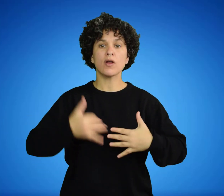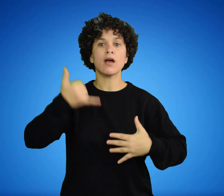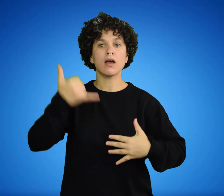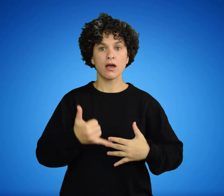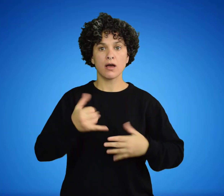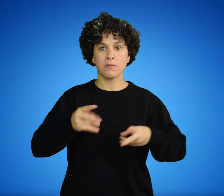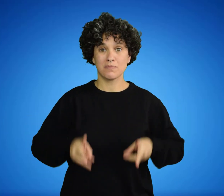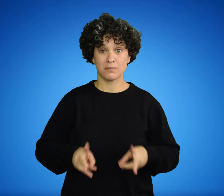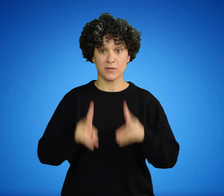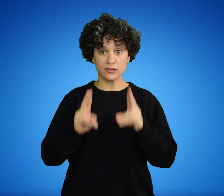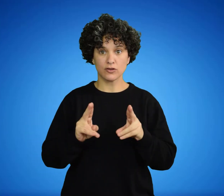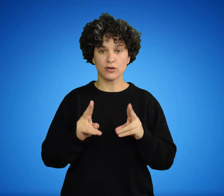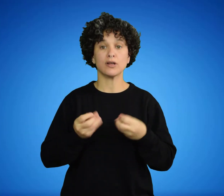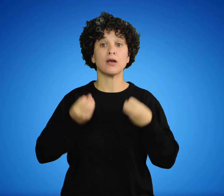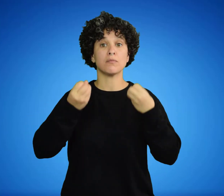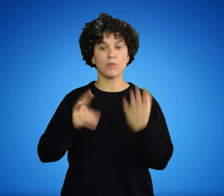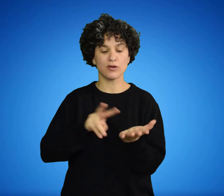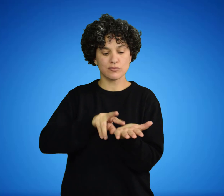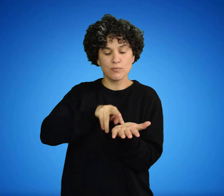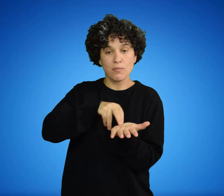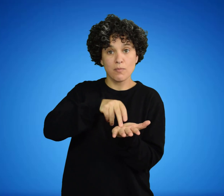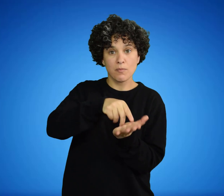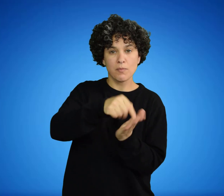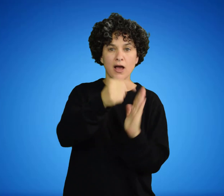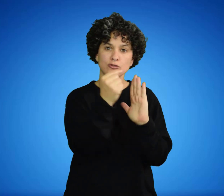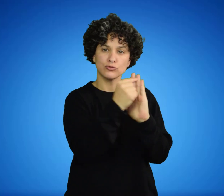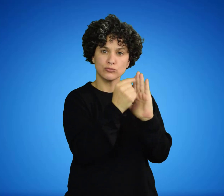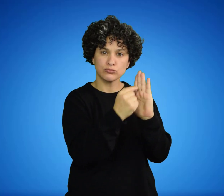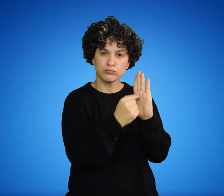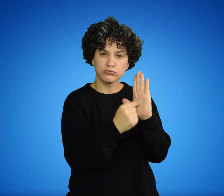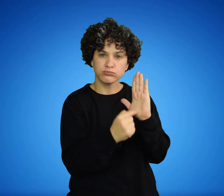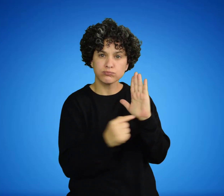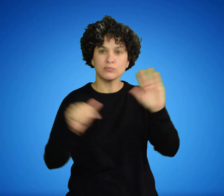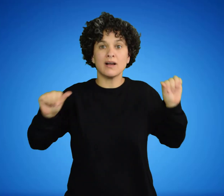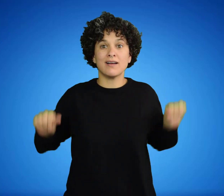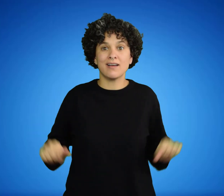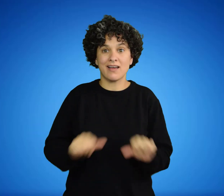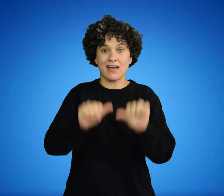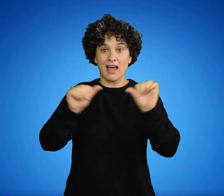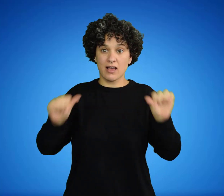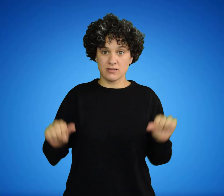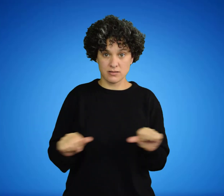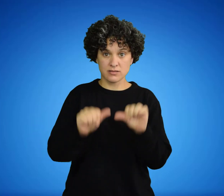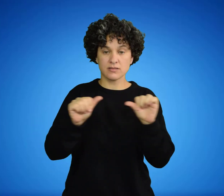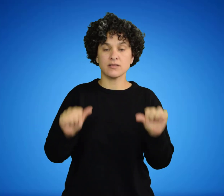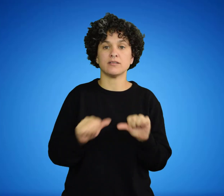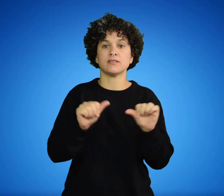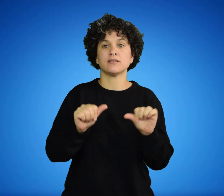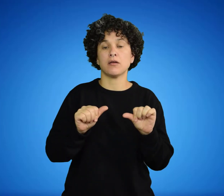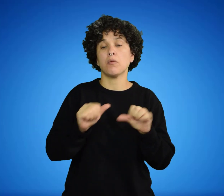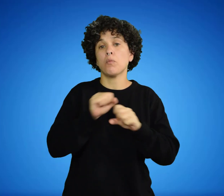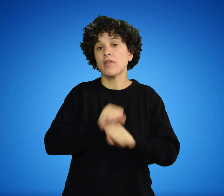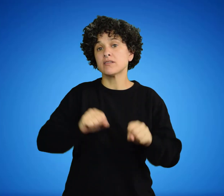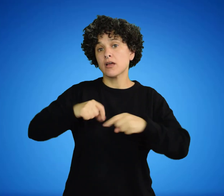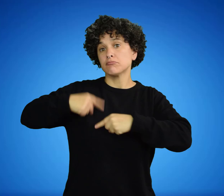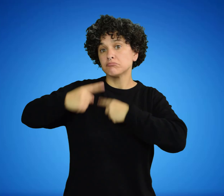por esa misma razón, una serie de pasos o acciones que se han de tomar en cuenta, ya sea en forma sucesiva,